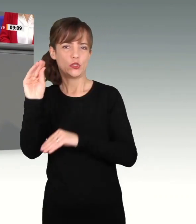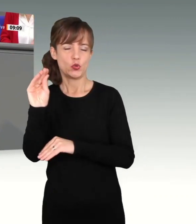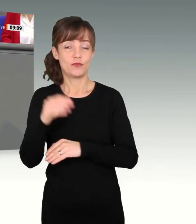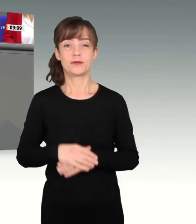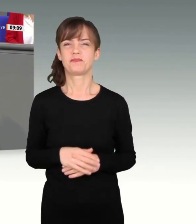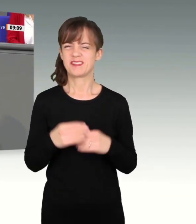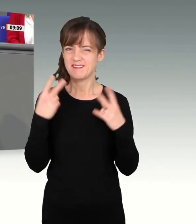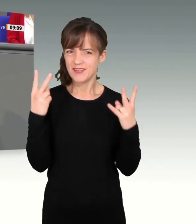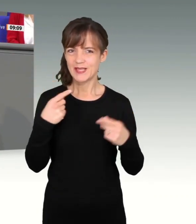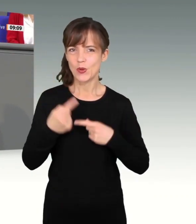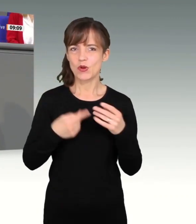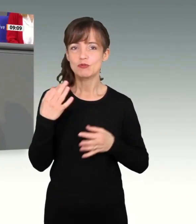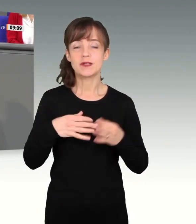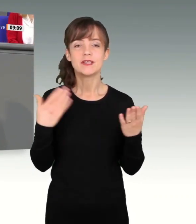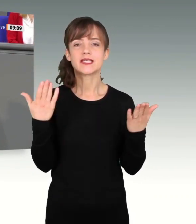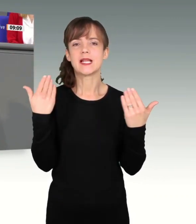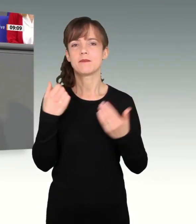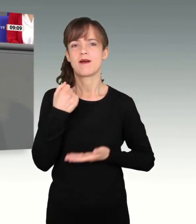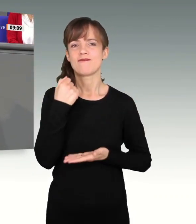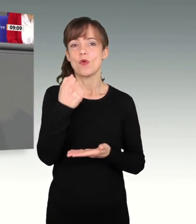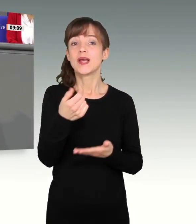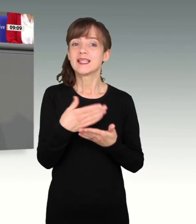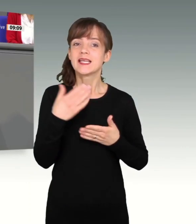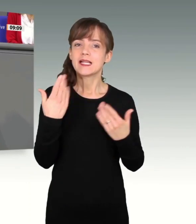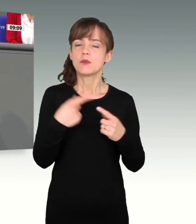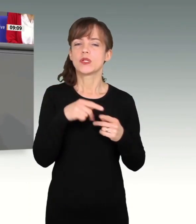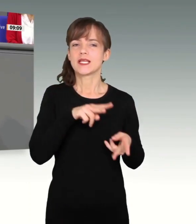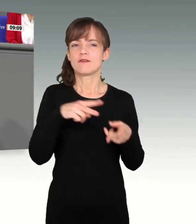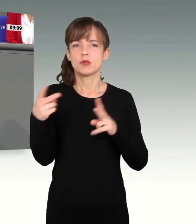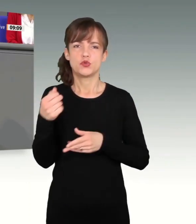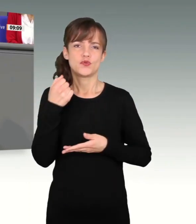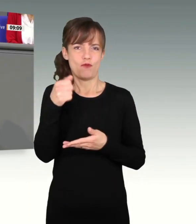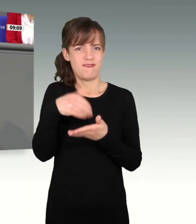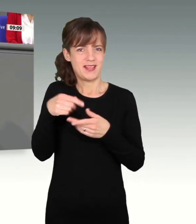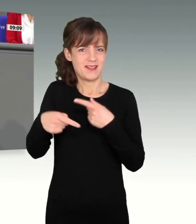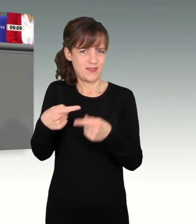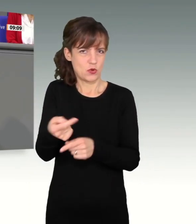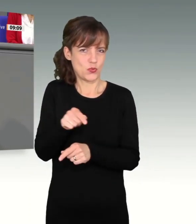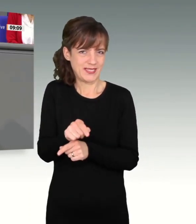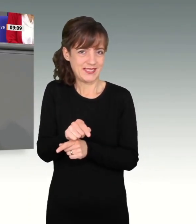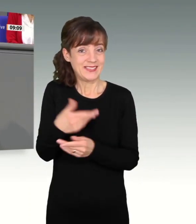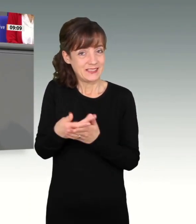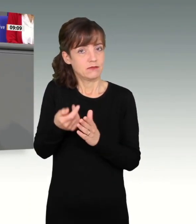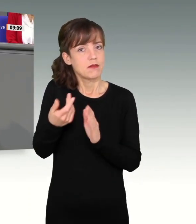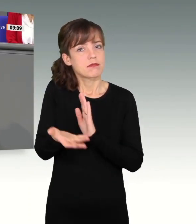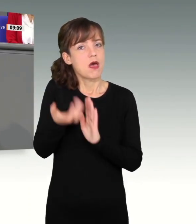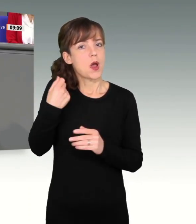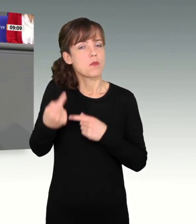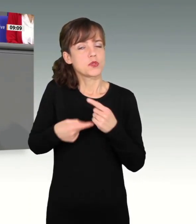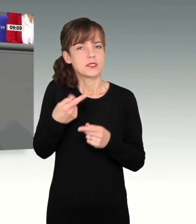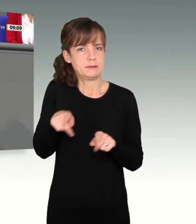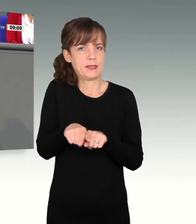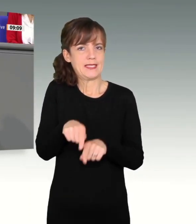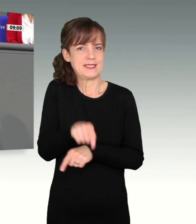der Energie und Klimafonds, den wir zu einem Klima und Transformationsfonds weiterentwickeln. Das ist das für diesen Nachholprozess geeignete Instrument.